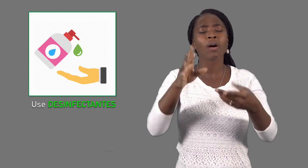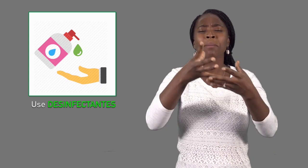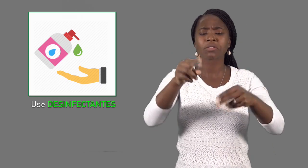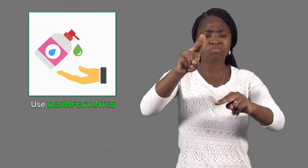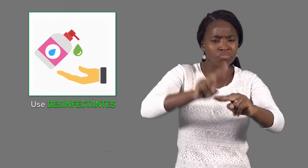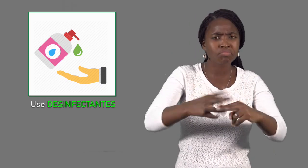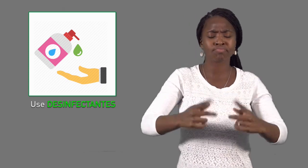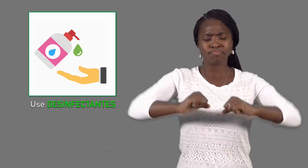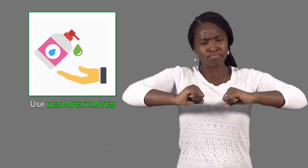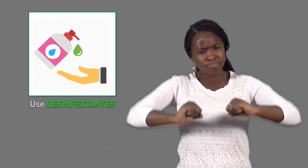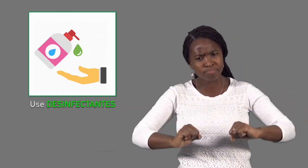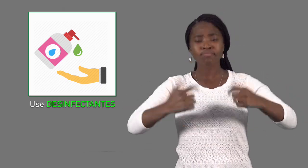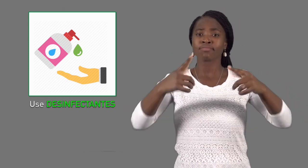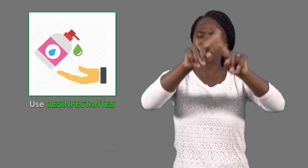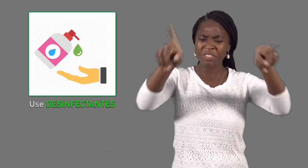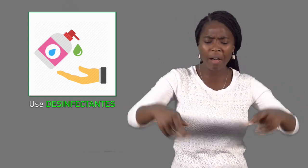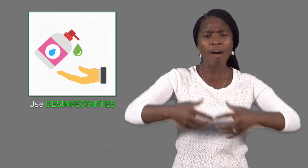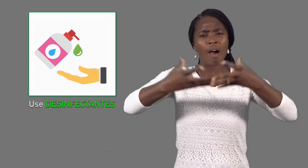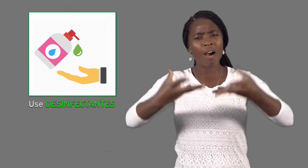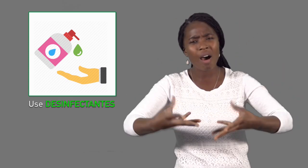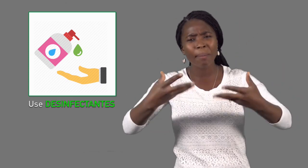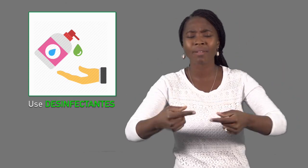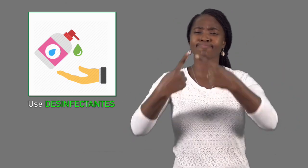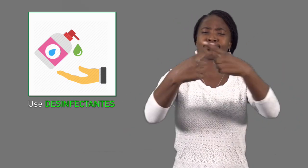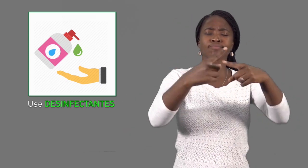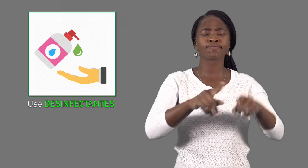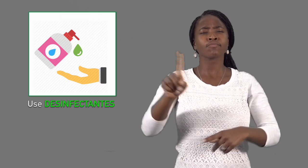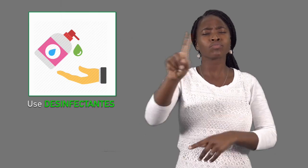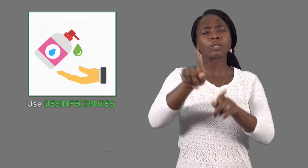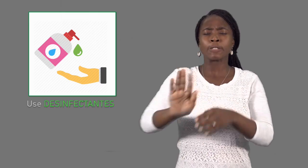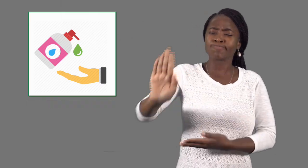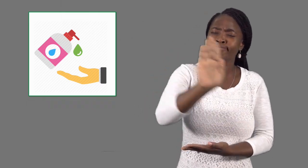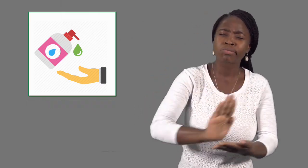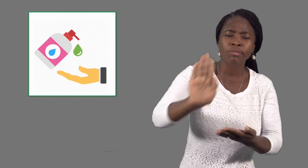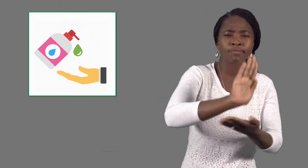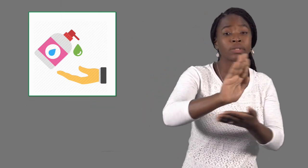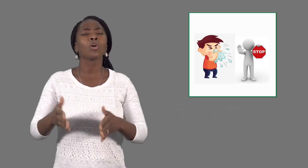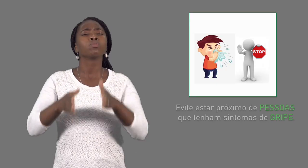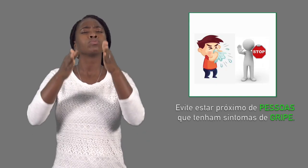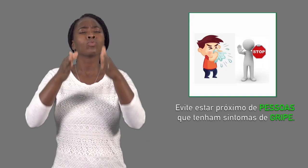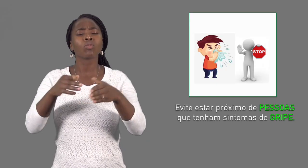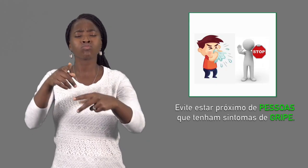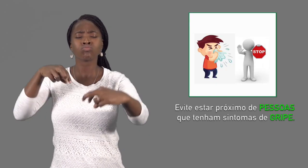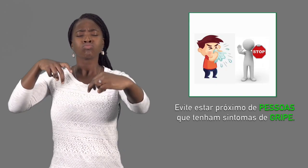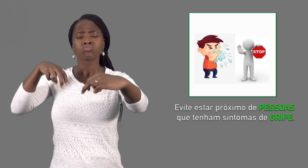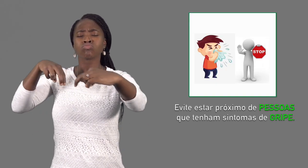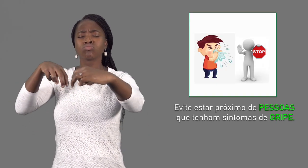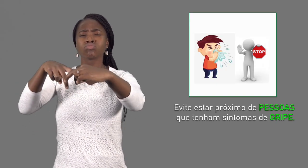móveis, sofá, televisor, cama e diversos. Ao cruzar com alguém